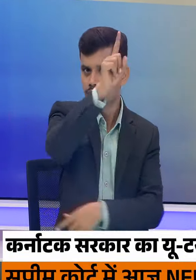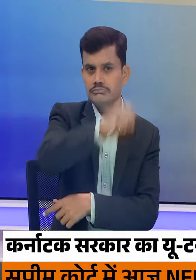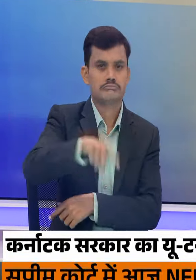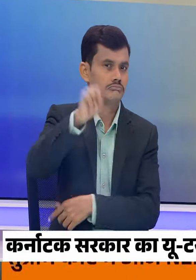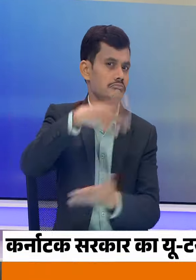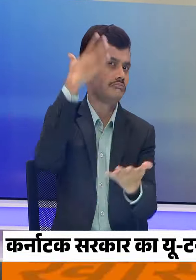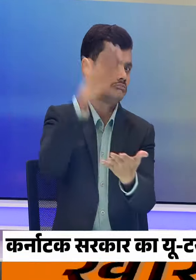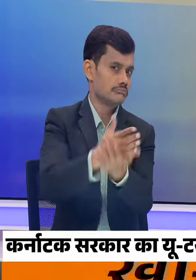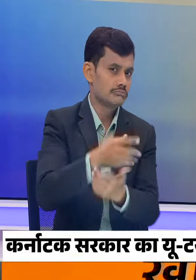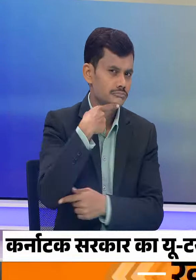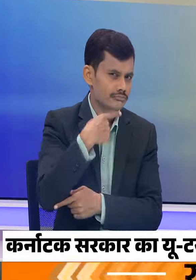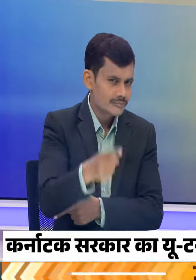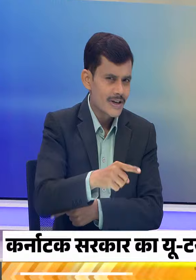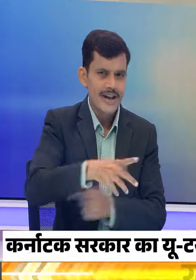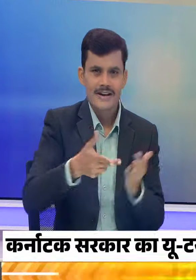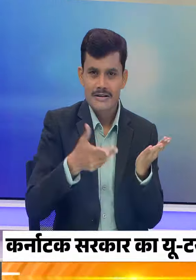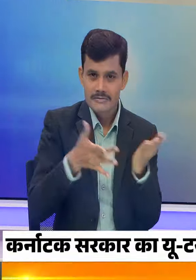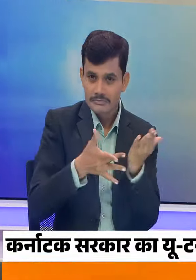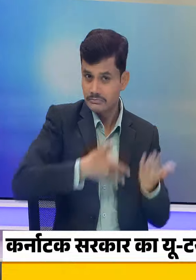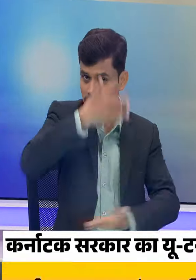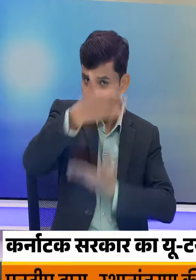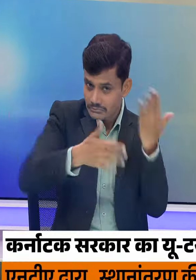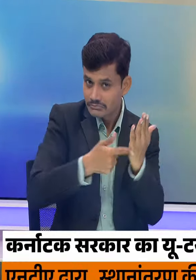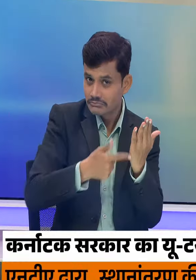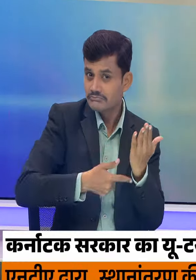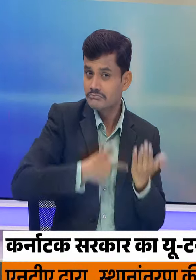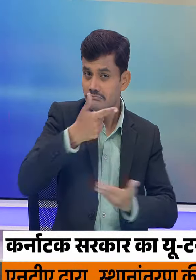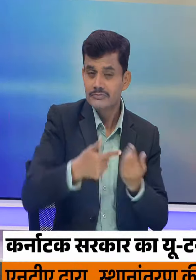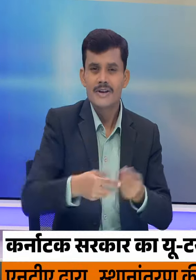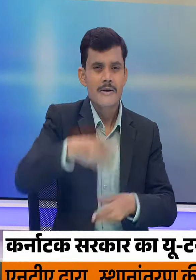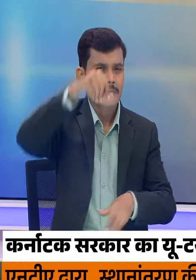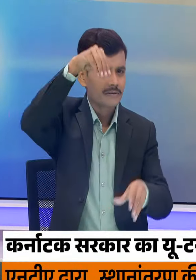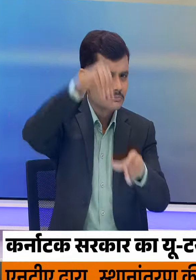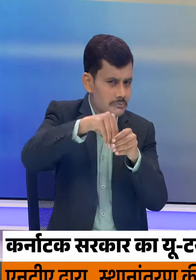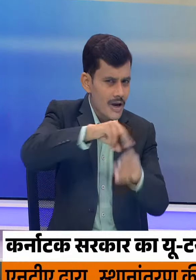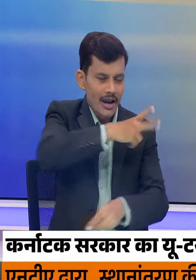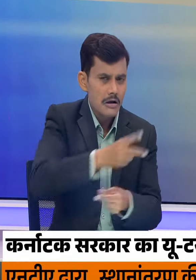उद्योग के साथ-साथ निवेश के प्रभावित होने का था खत्रा